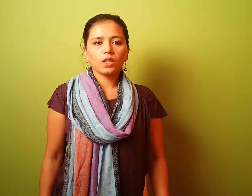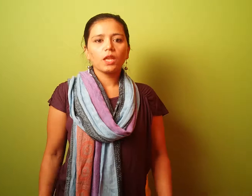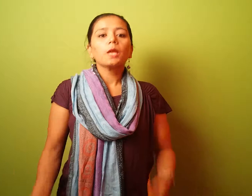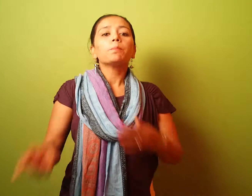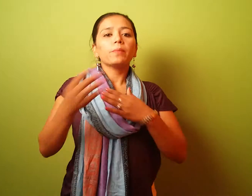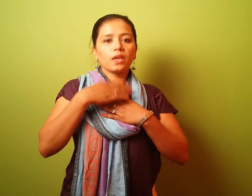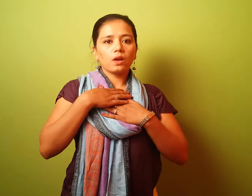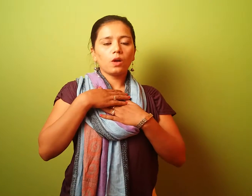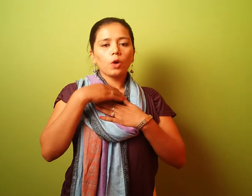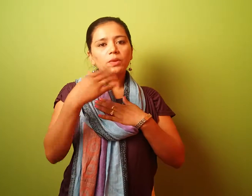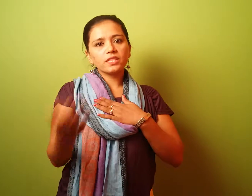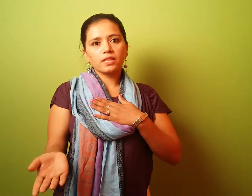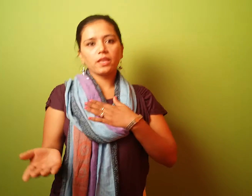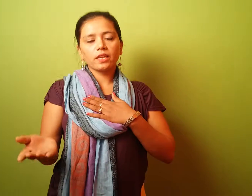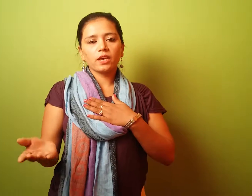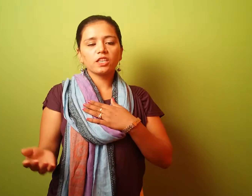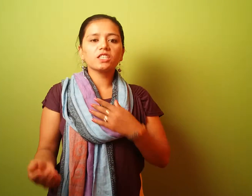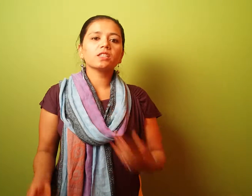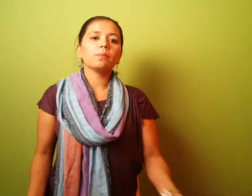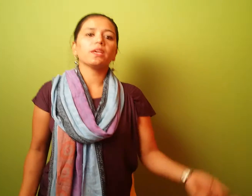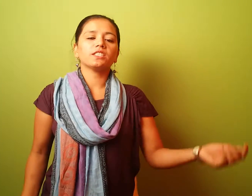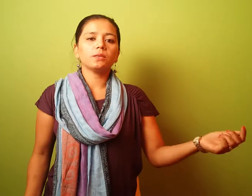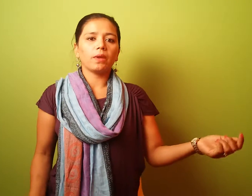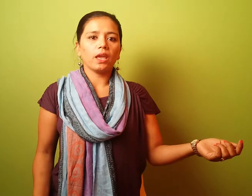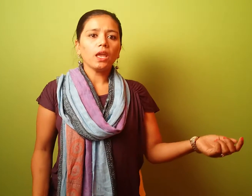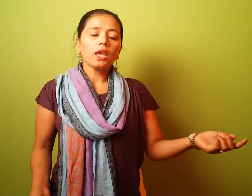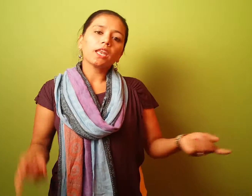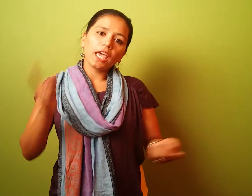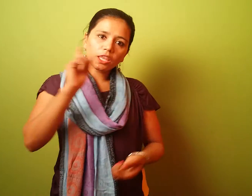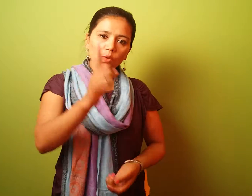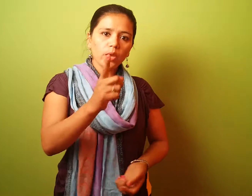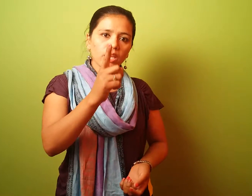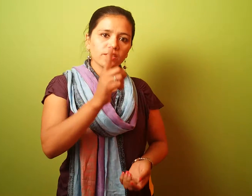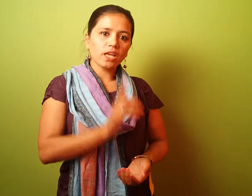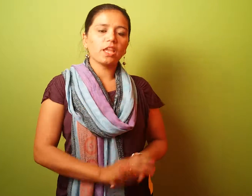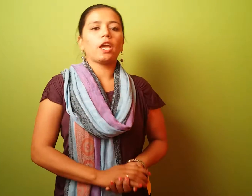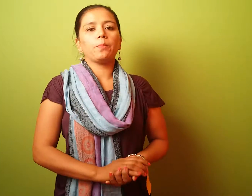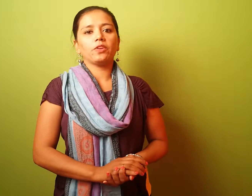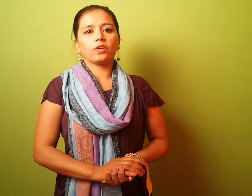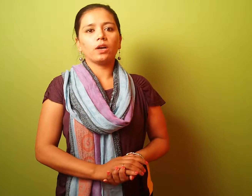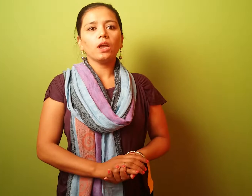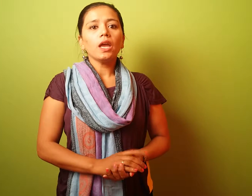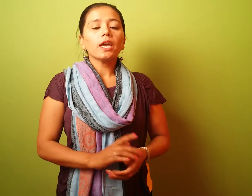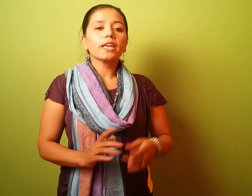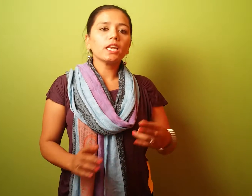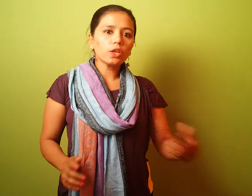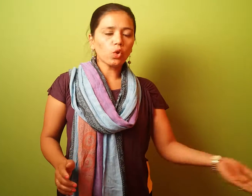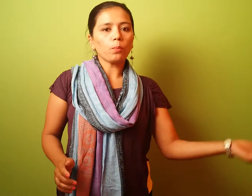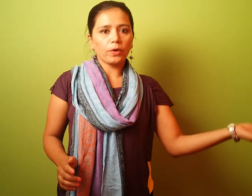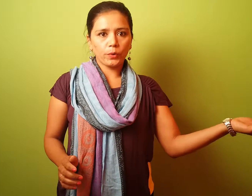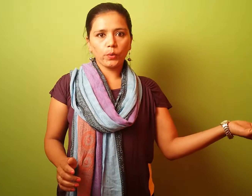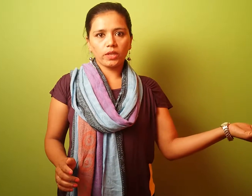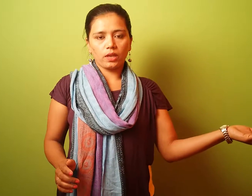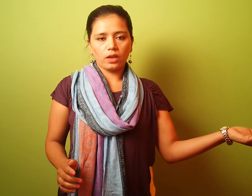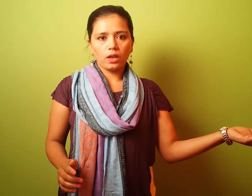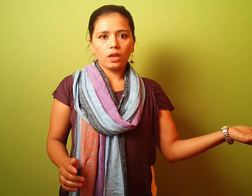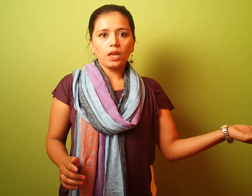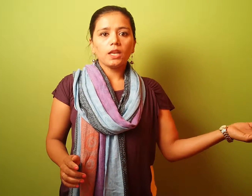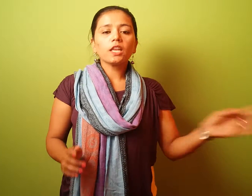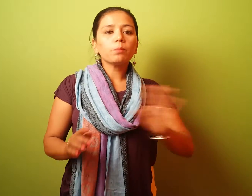मेरा अमें जिद्री का रिष्टा भी अजीब है रहते तो एक साथ है हमेशा रेल की दो पड़ियों की तरह लिगी